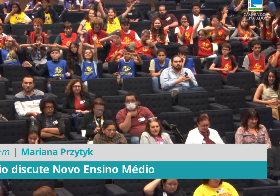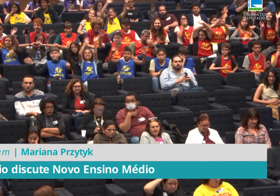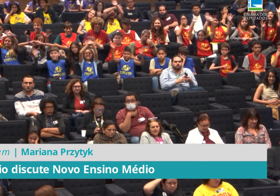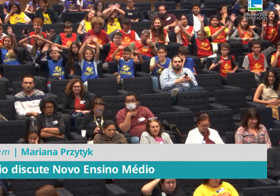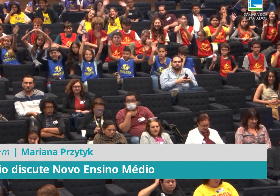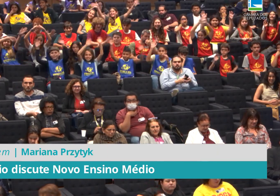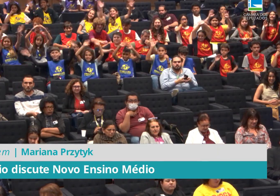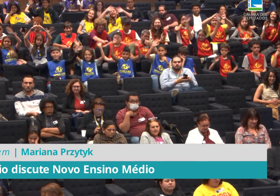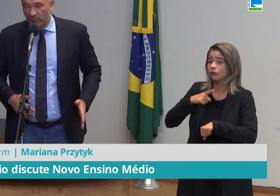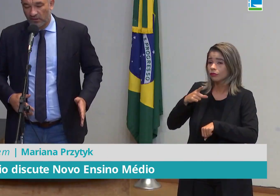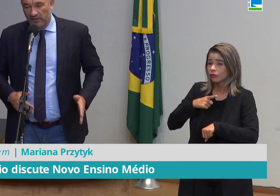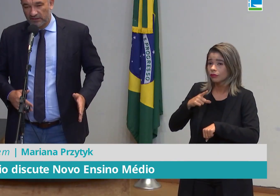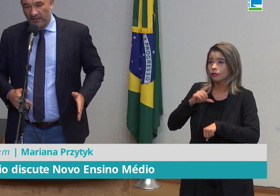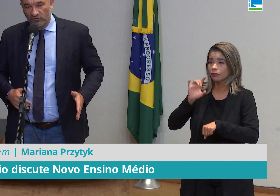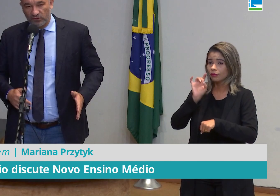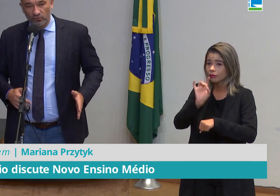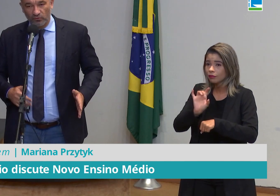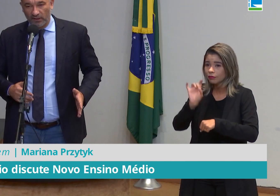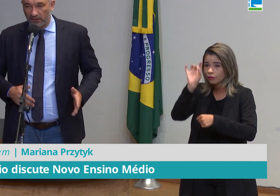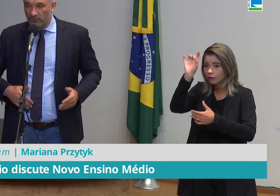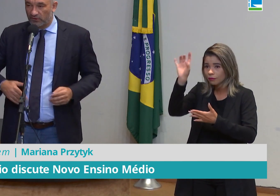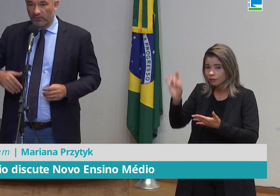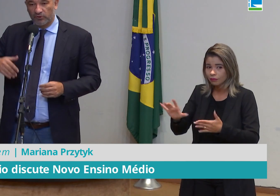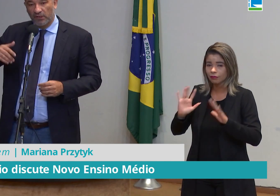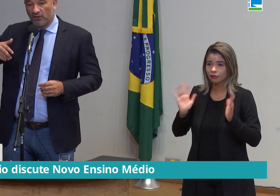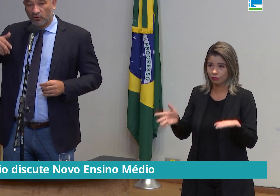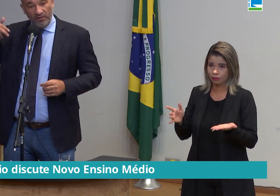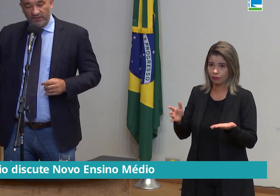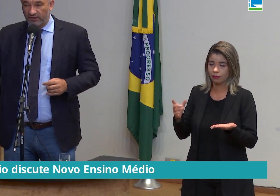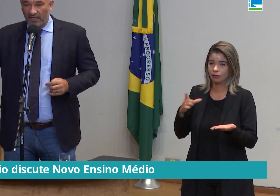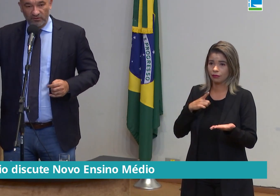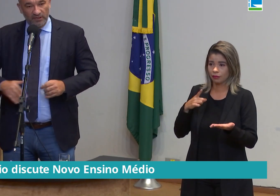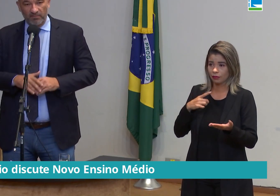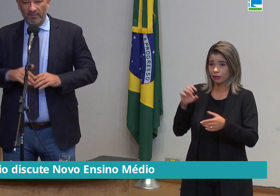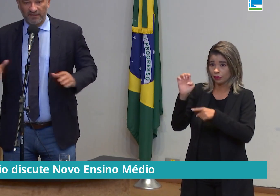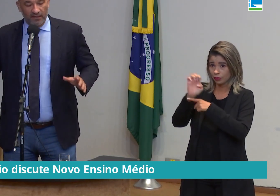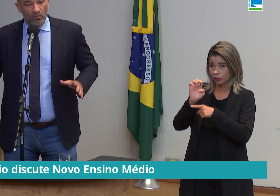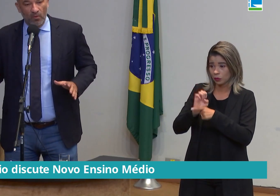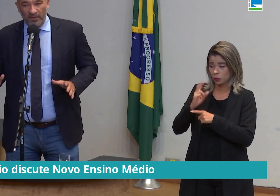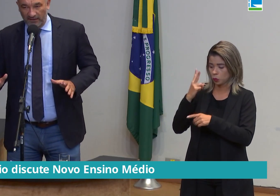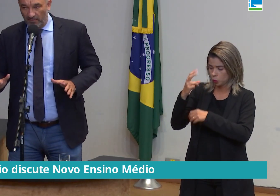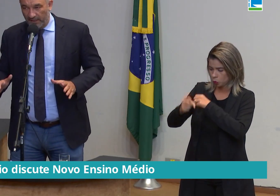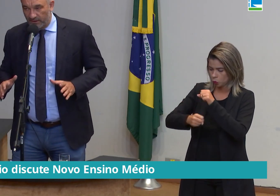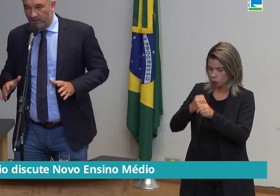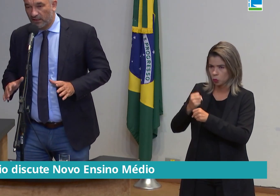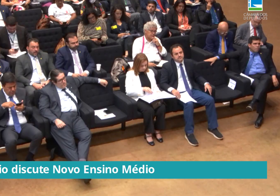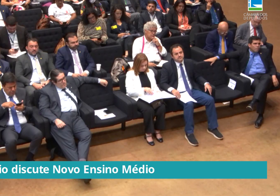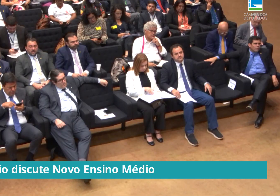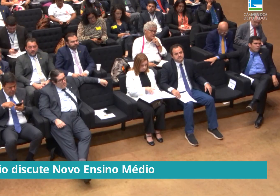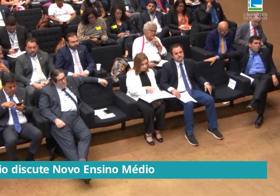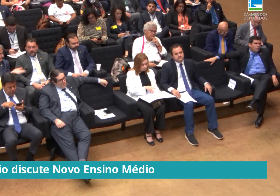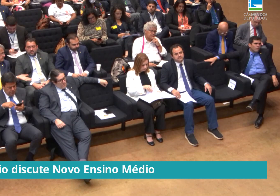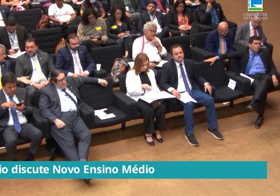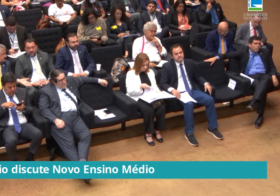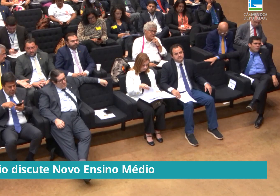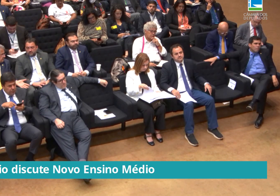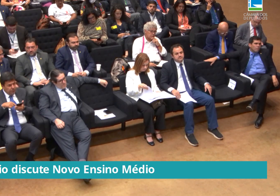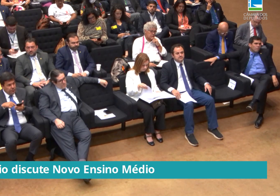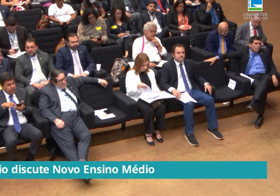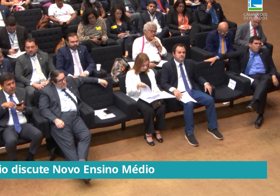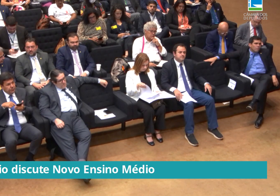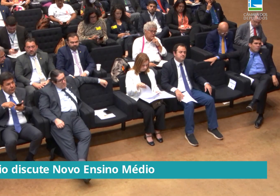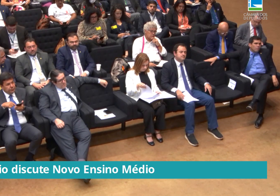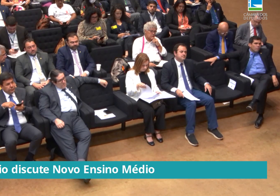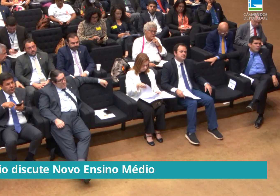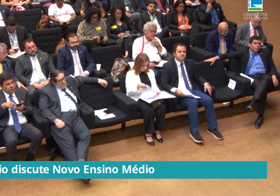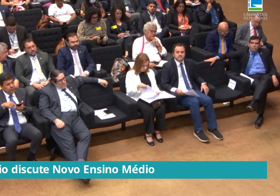pretende fazer na faculdade. Pela lei, as escolas precisam oferecer os chamados itinerários formativos, um conjunto de disciplinas